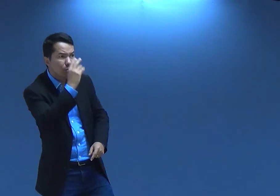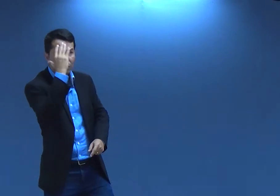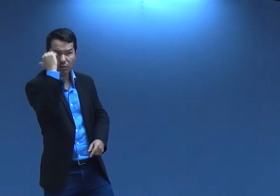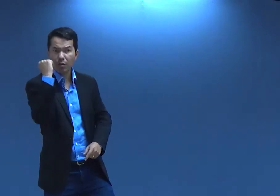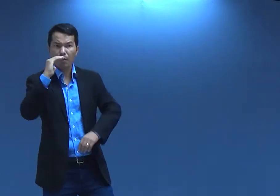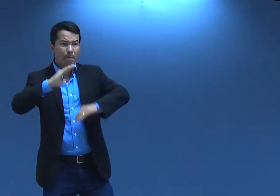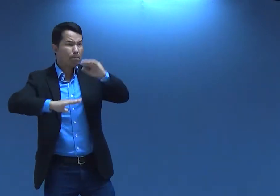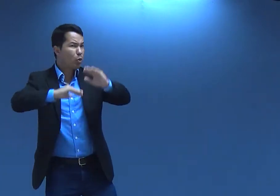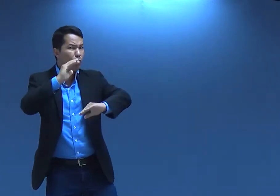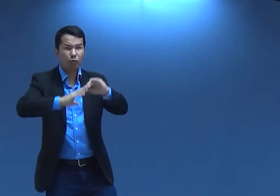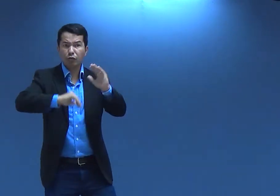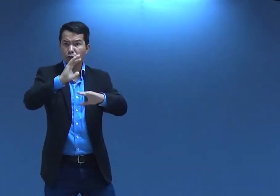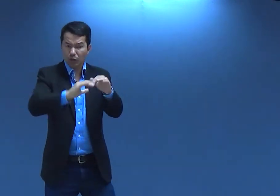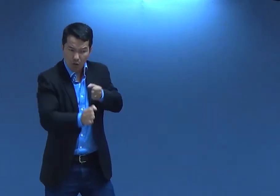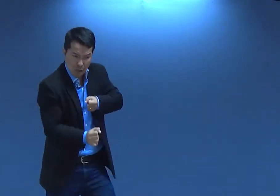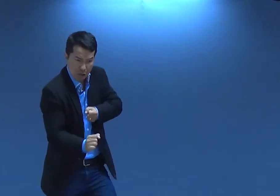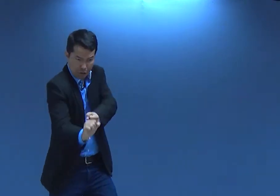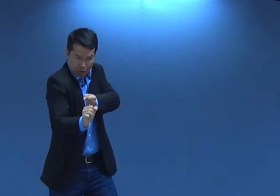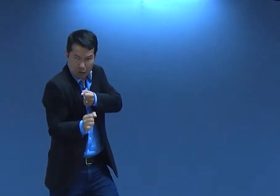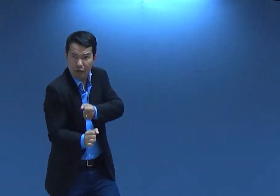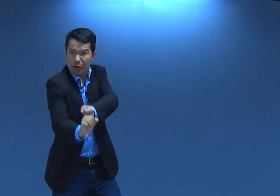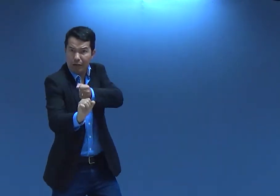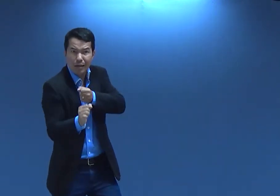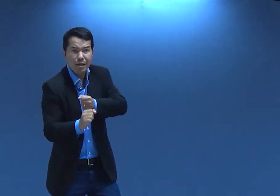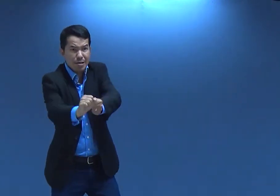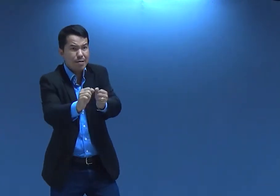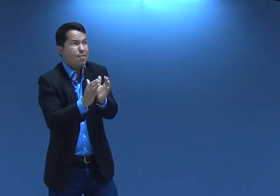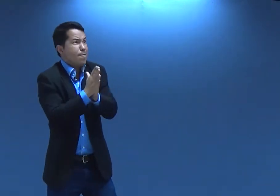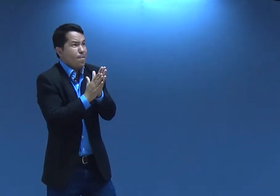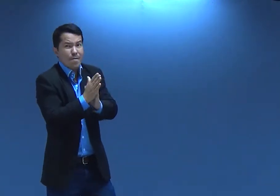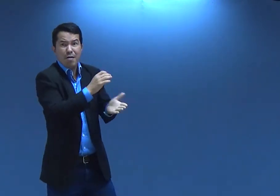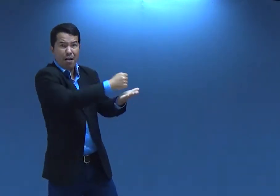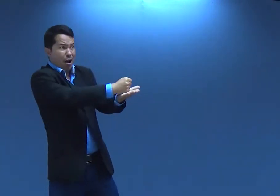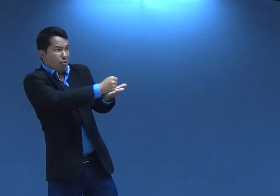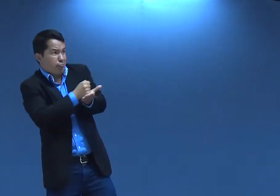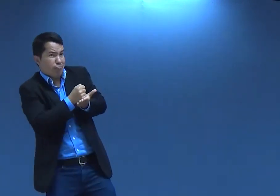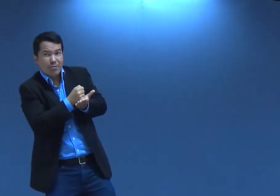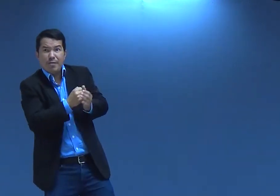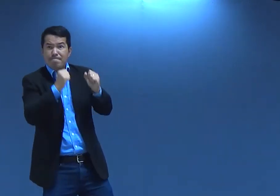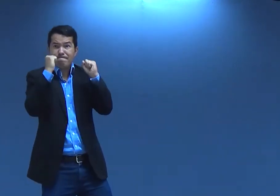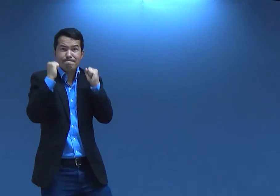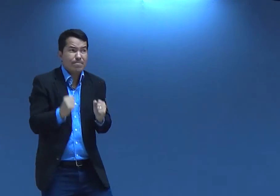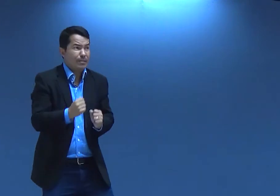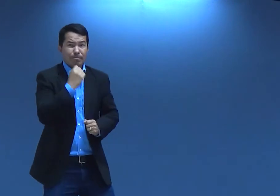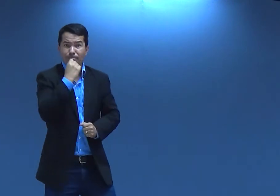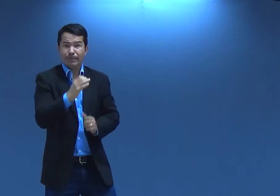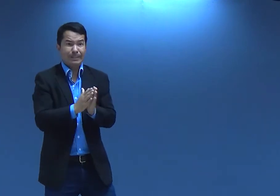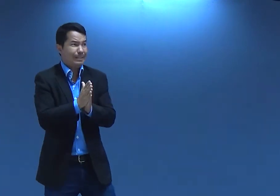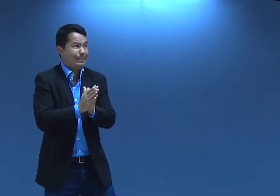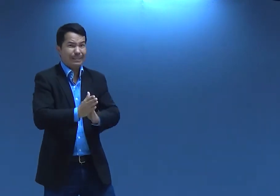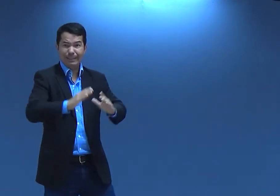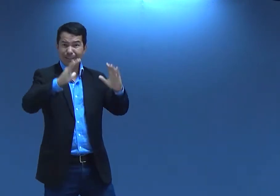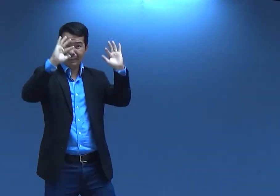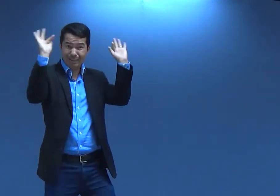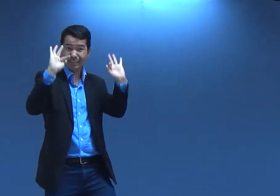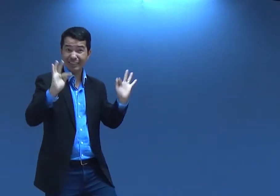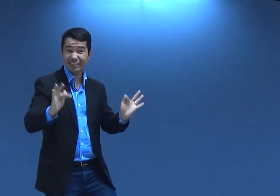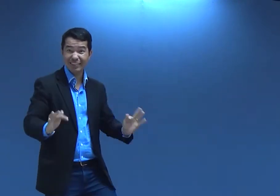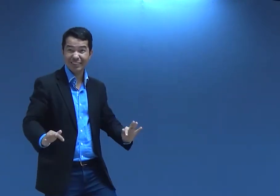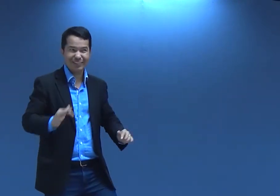E ela começou a olhar. E ela sabia que ele era um profissional, né? Um serraírio. Ele trabalhava com madeira, com as coisas. E ele era muito bom. E